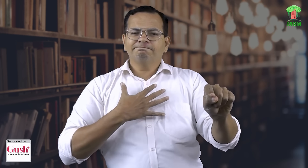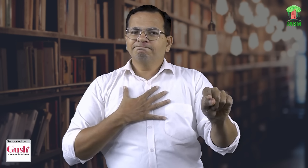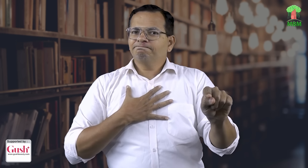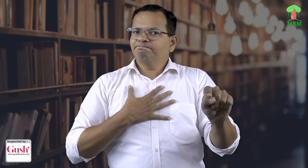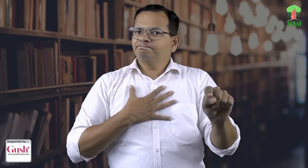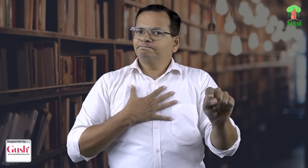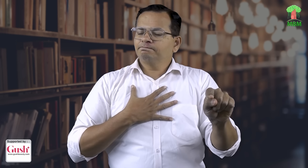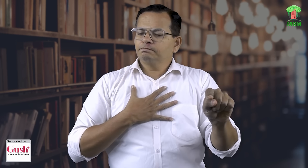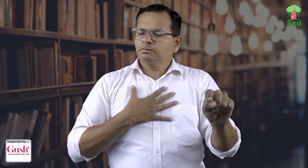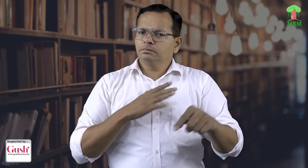उनको ध्यान में रखते हुए